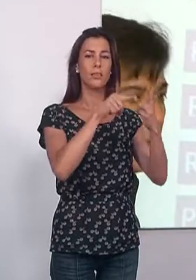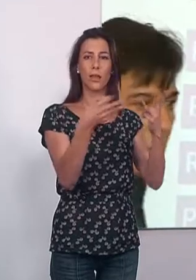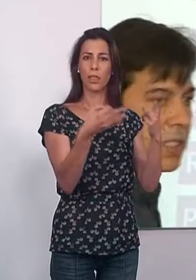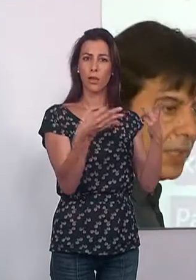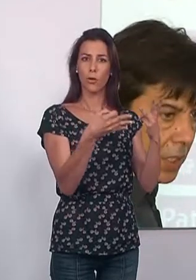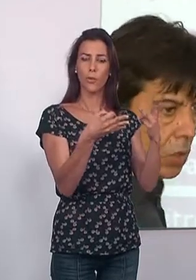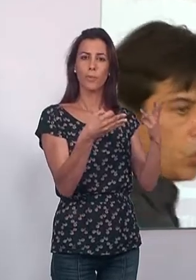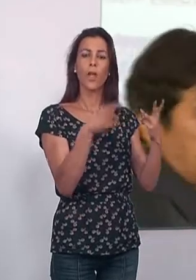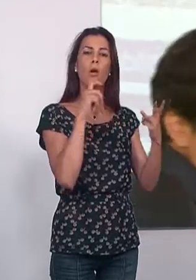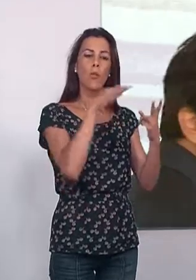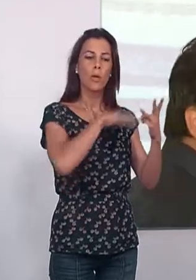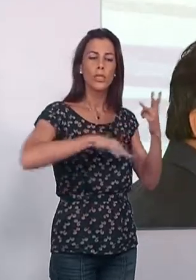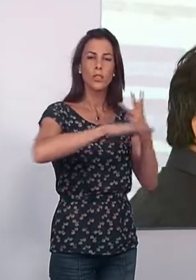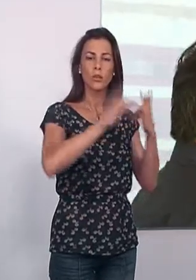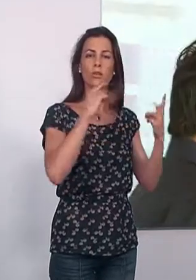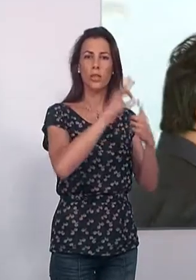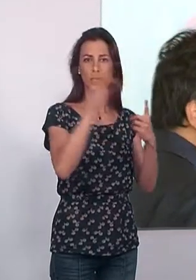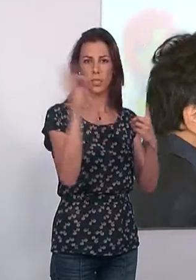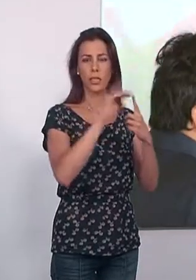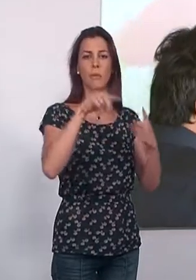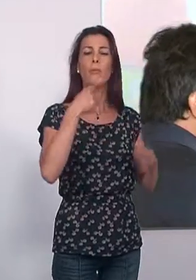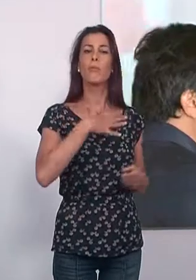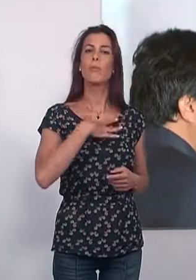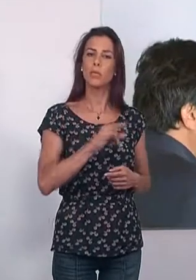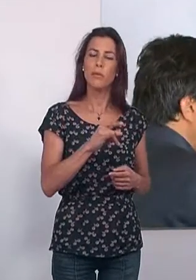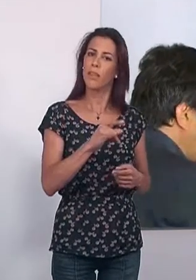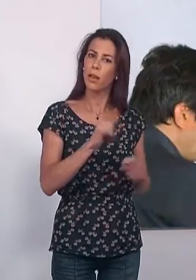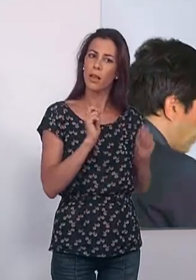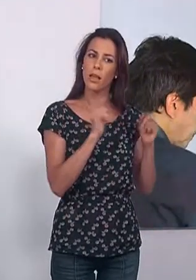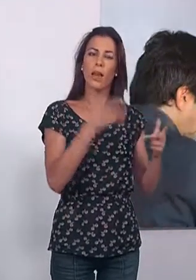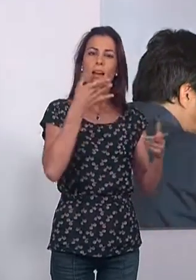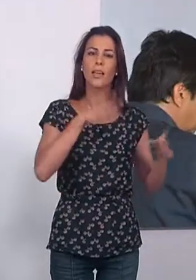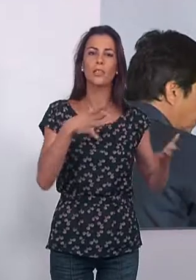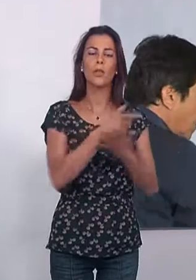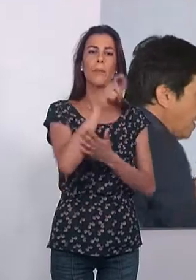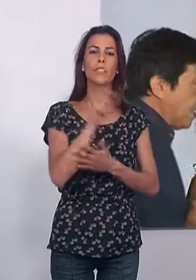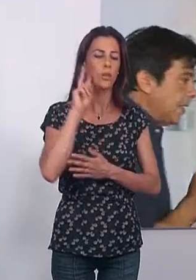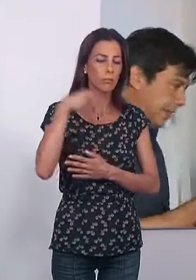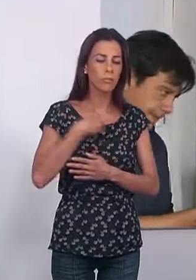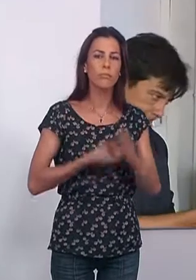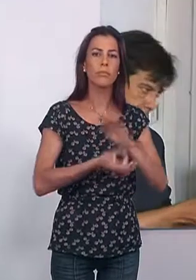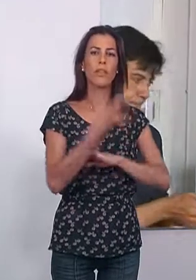apartados son el entorno digital y la posibilidad que brinda a los empresarios.